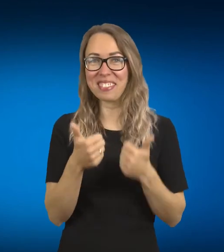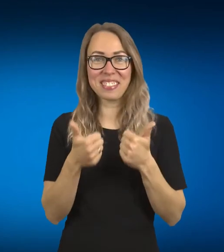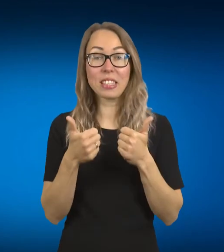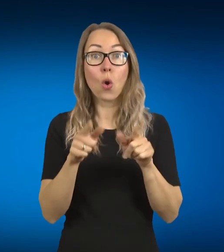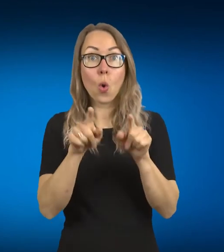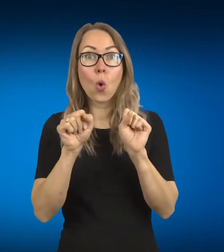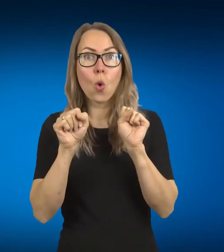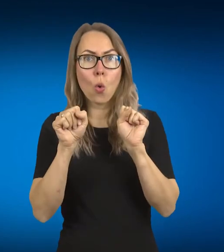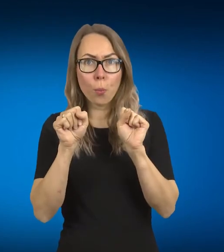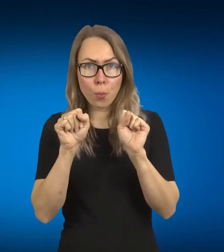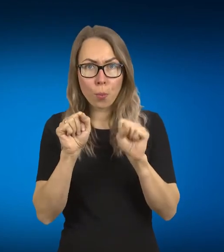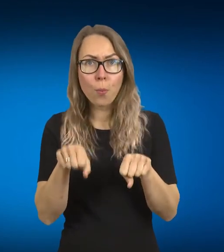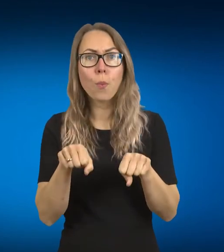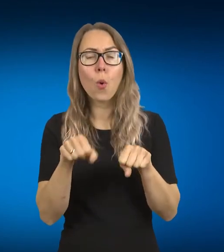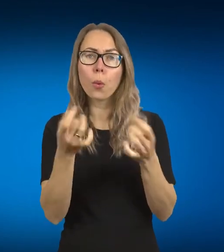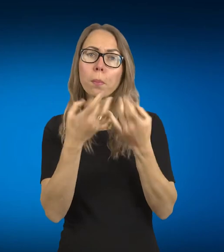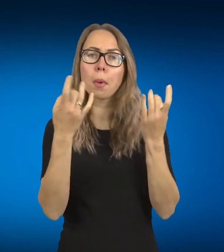Ar galiu papasauti, kas yra Made in Silence?